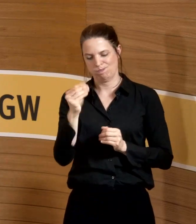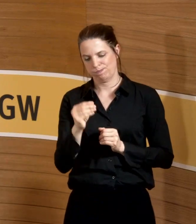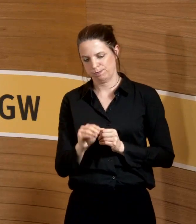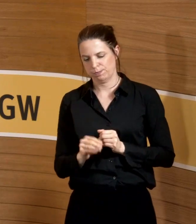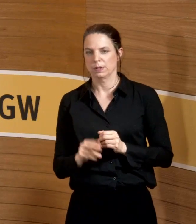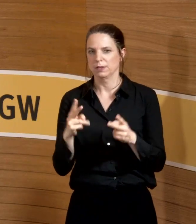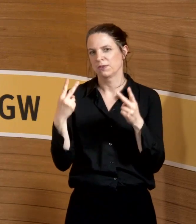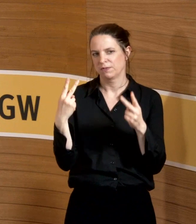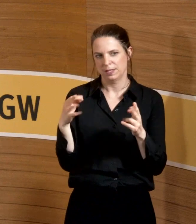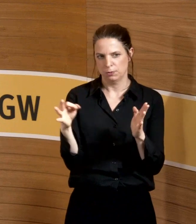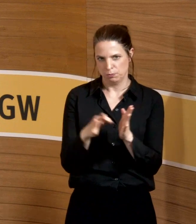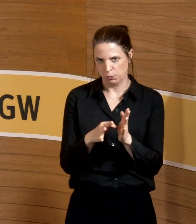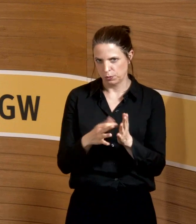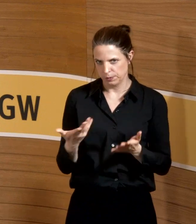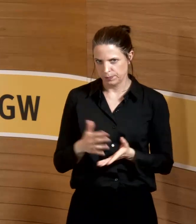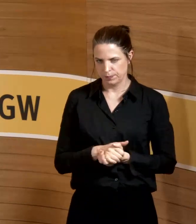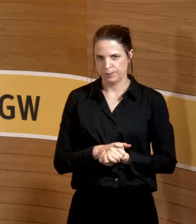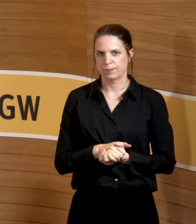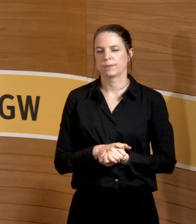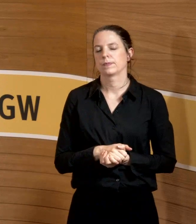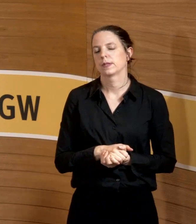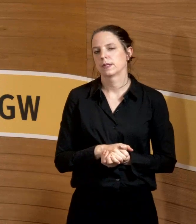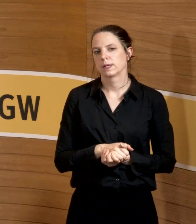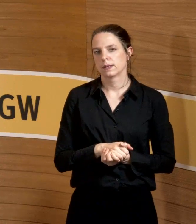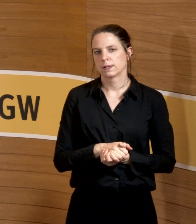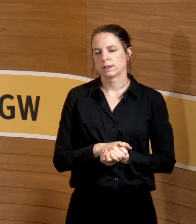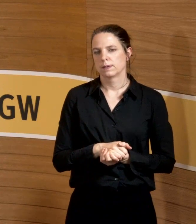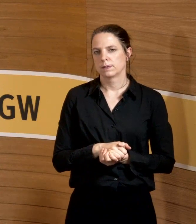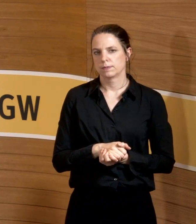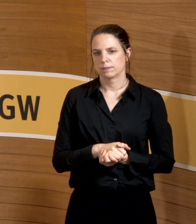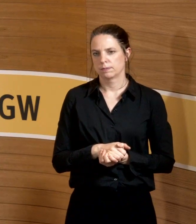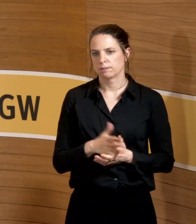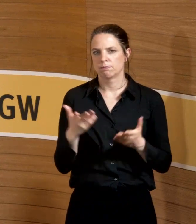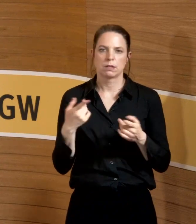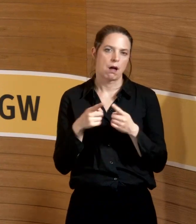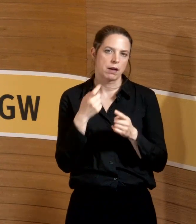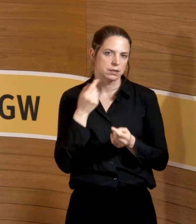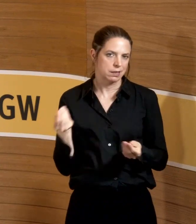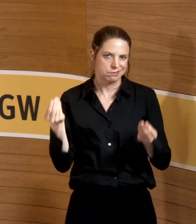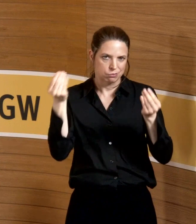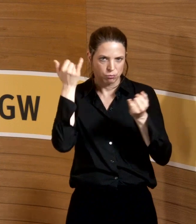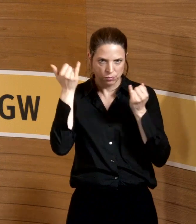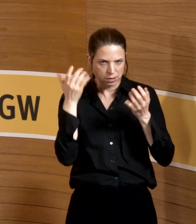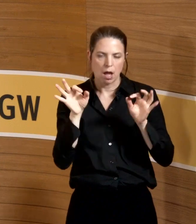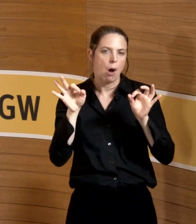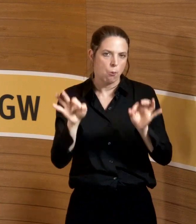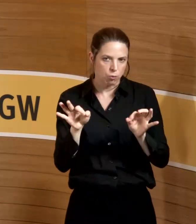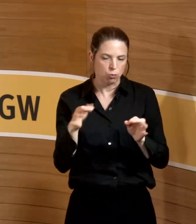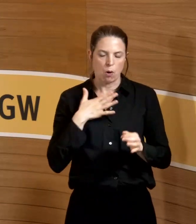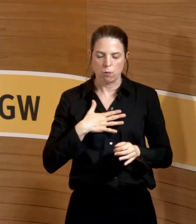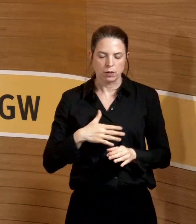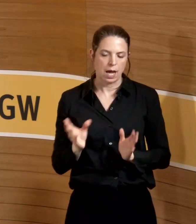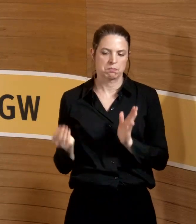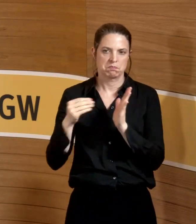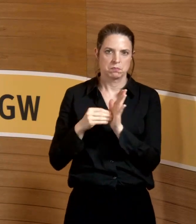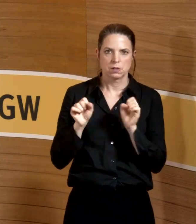was an Maßnahmen umzusetzen ist. Wenn man sich noch was anderes einfallen lässt, ist das natürlich auch gut. Dann nehmen wir es auch gerne